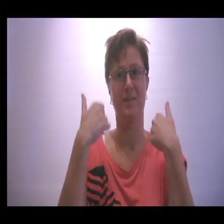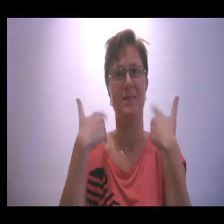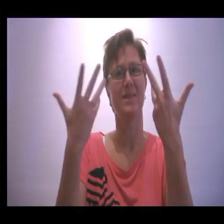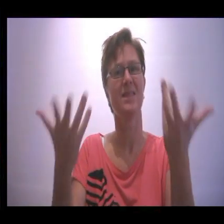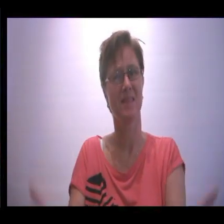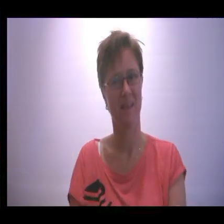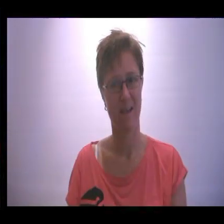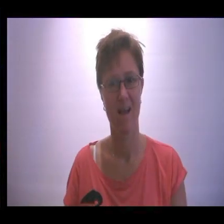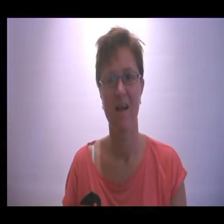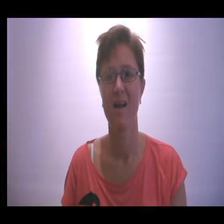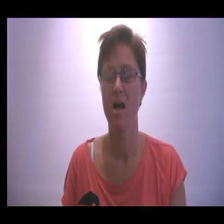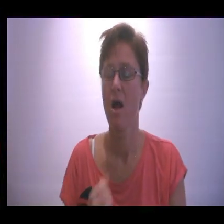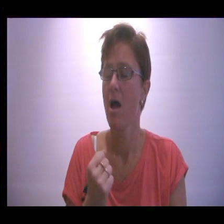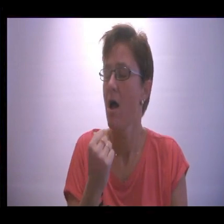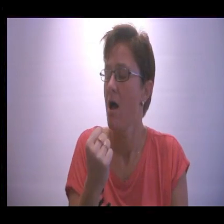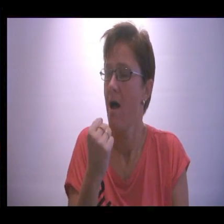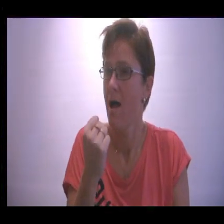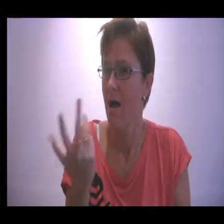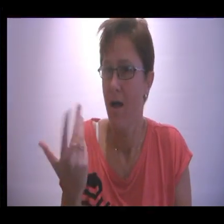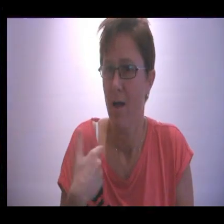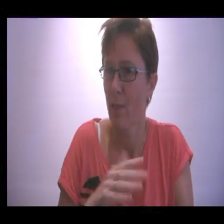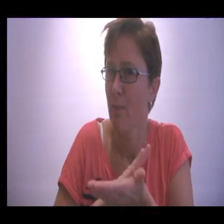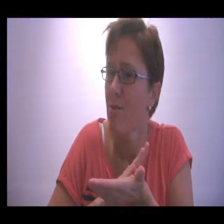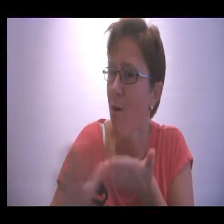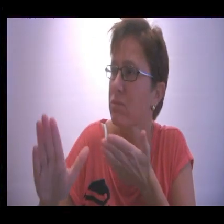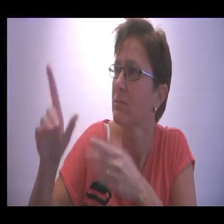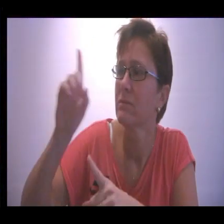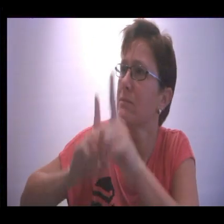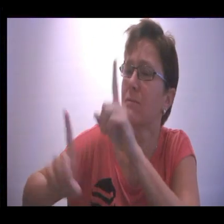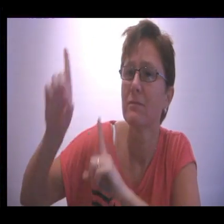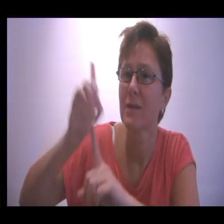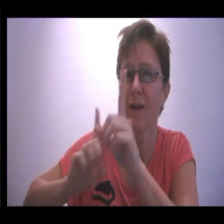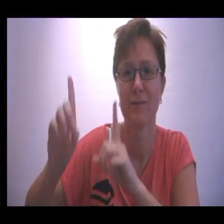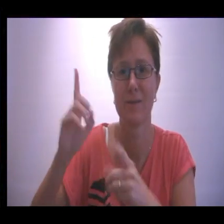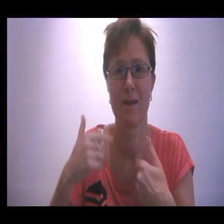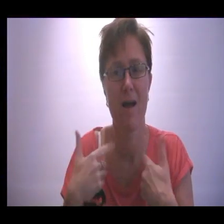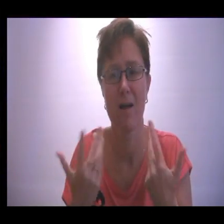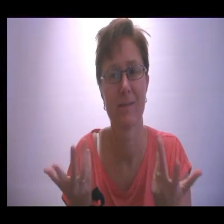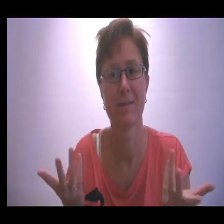kan ik aan Onvoorstelbaar Ik heb er nooit bij stilgestaan Je bent